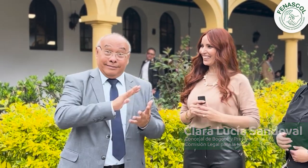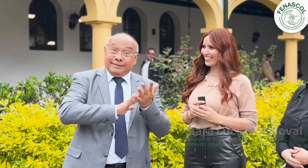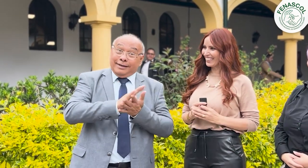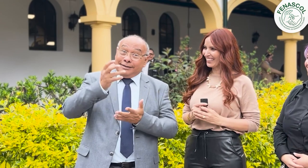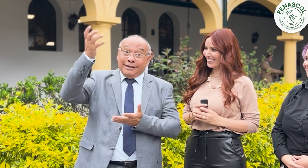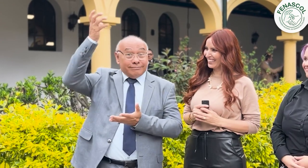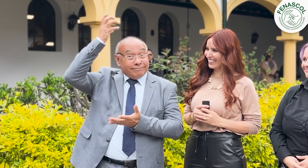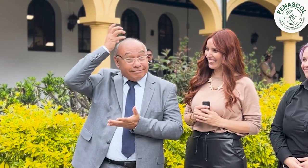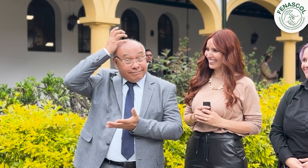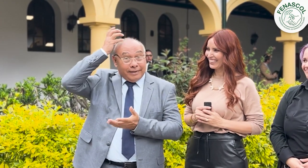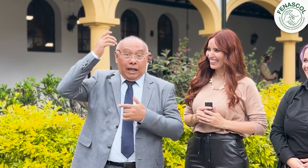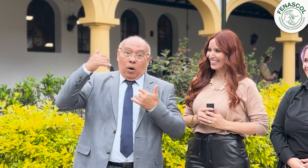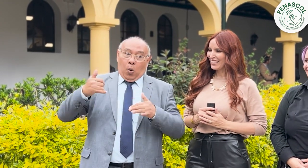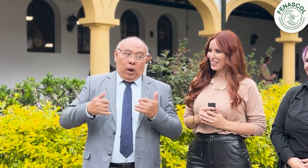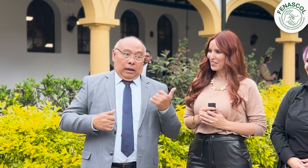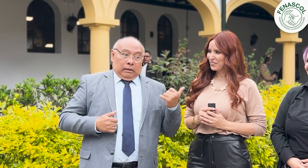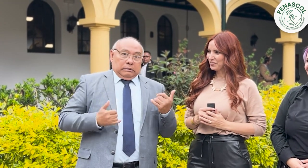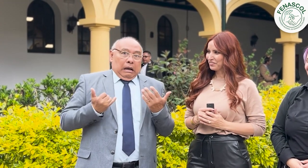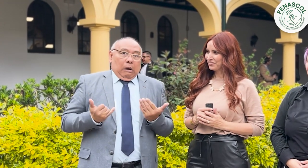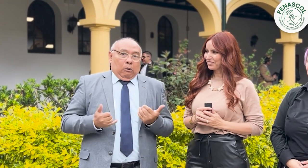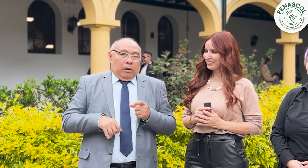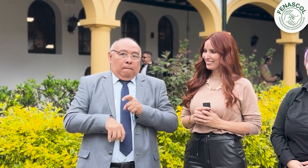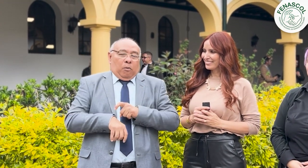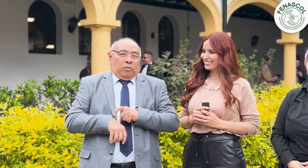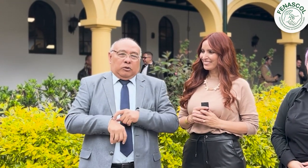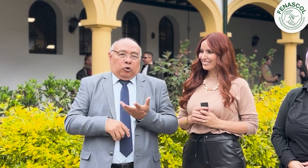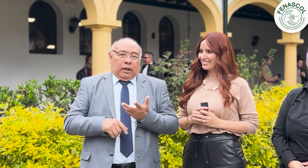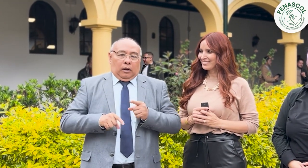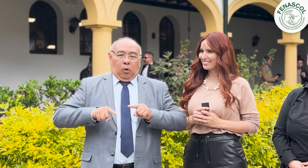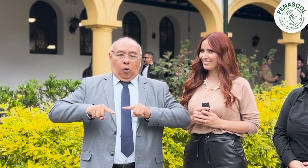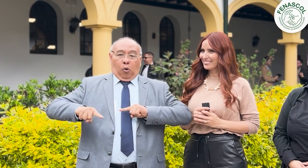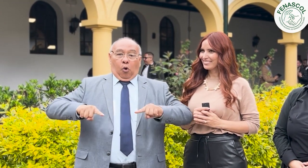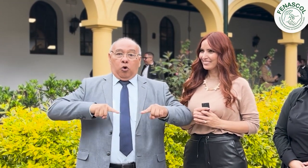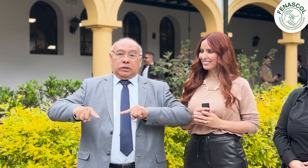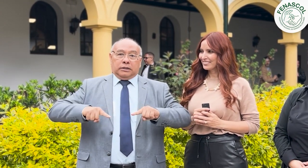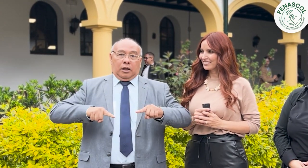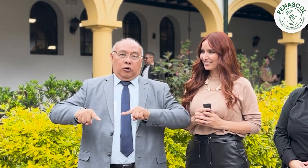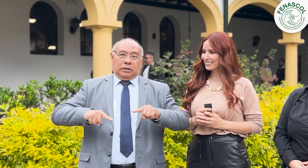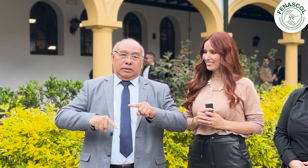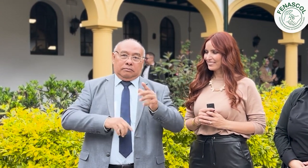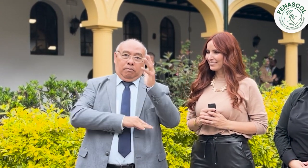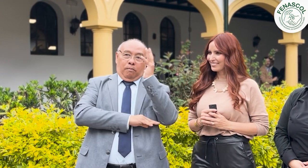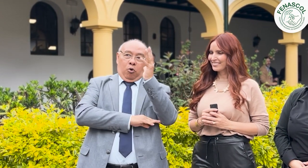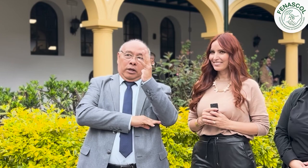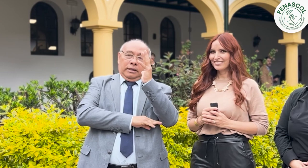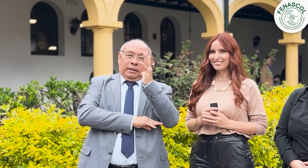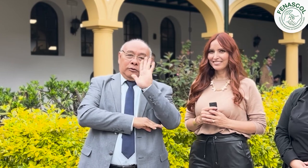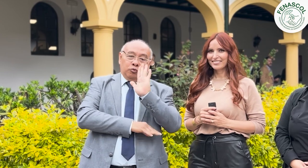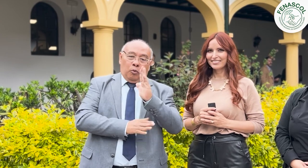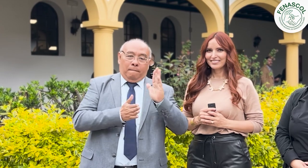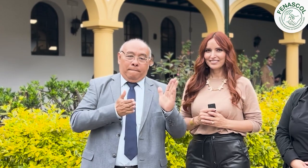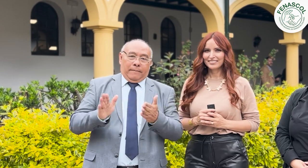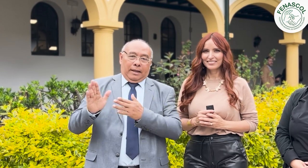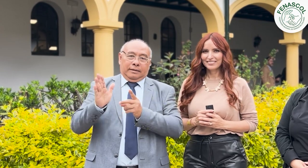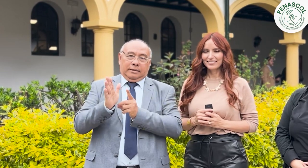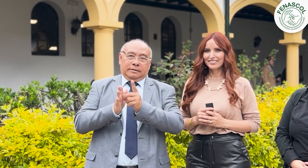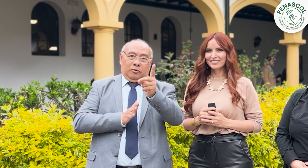Bueno, esta es su seña. Ella está como coordinadora ponente para el Plan de Desarrollo Distrital y hay una